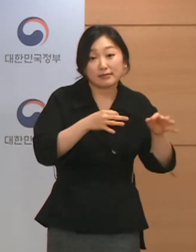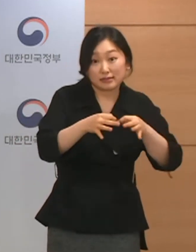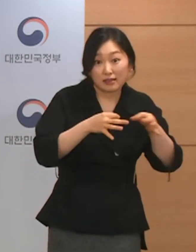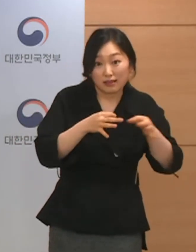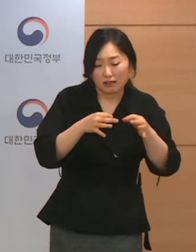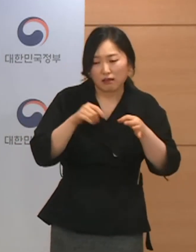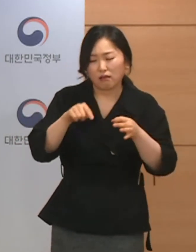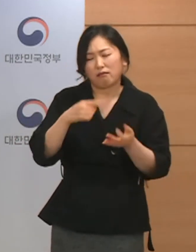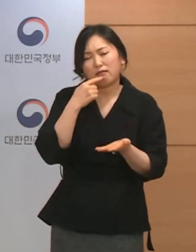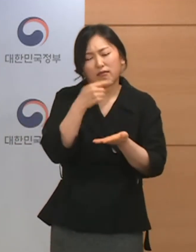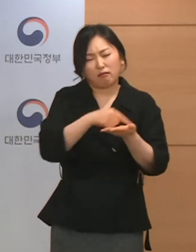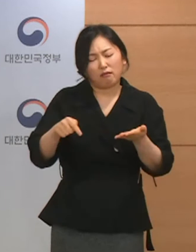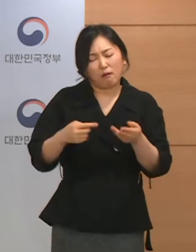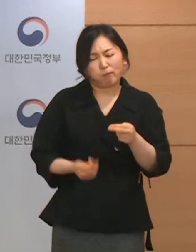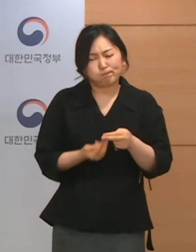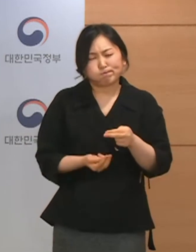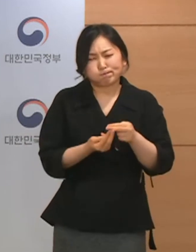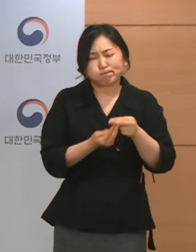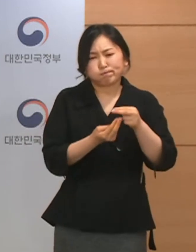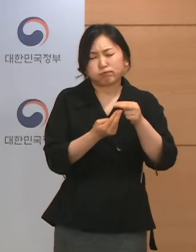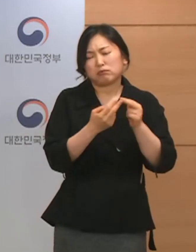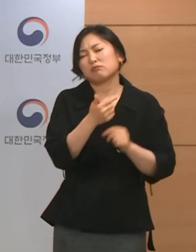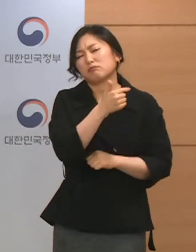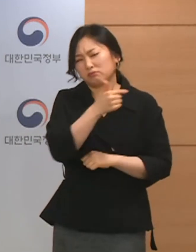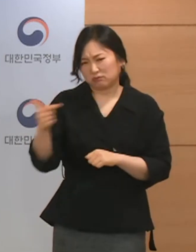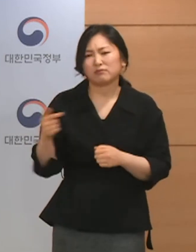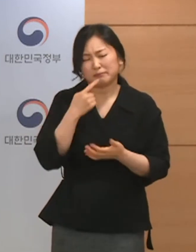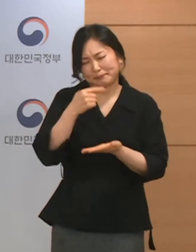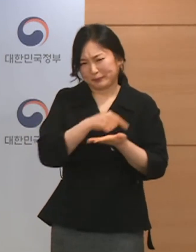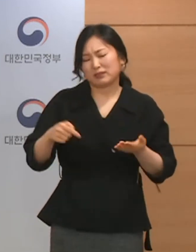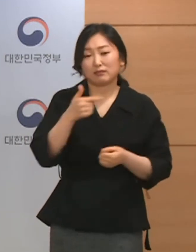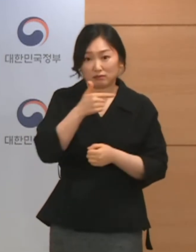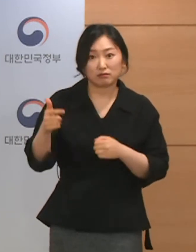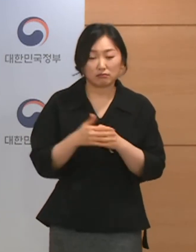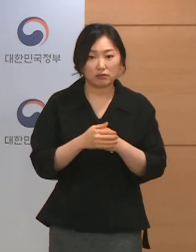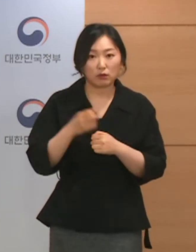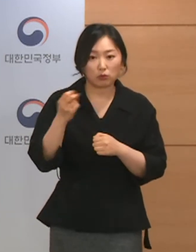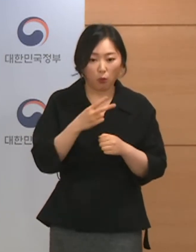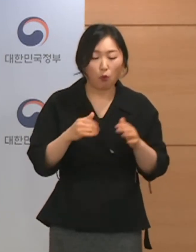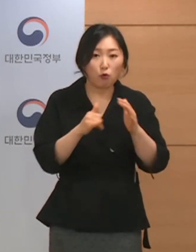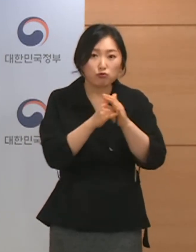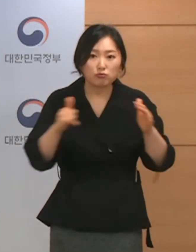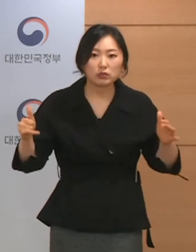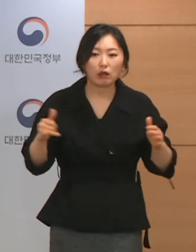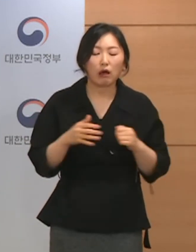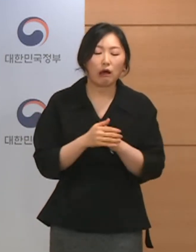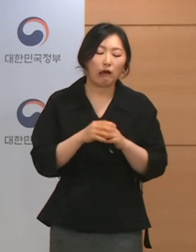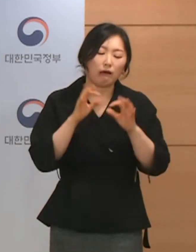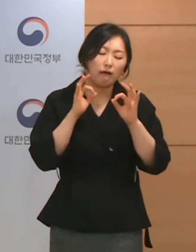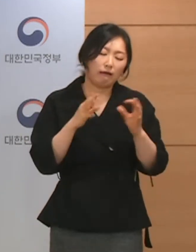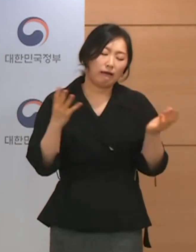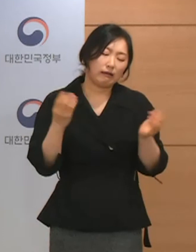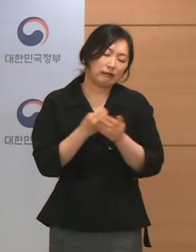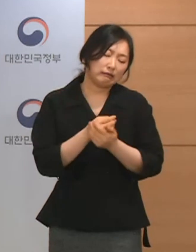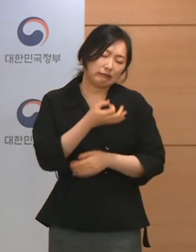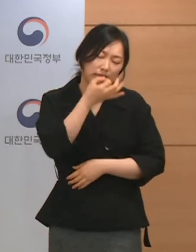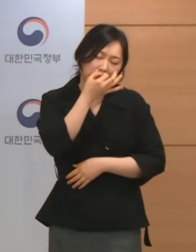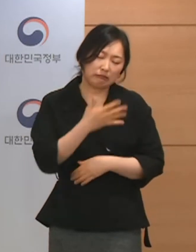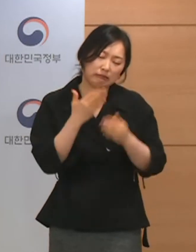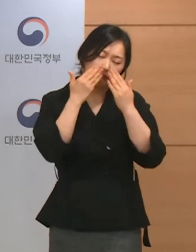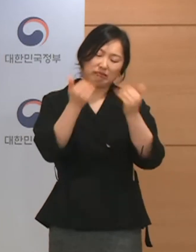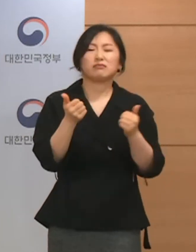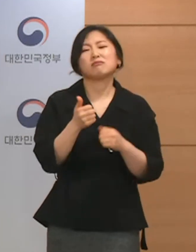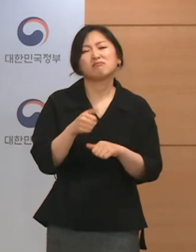피가 좀 누적되는 부분들이 있고 또한 국민적인 피로감도 함께 존재한다는 부분들입니다. 저희가 이러한